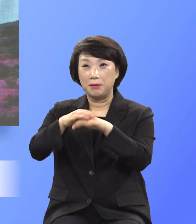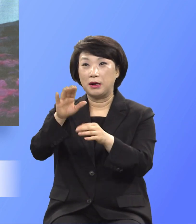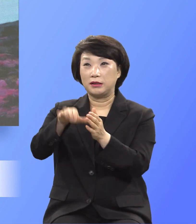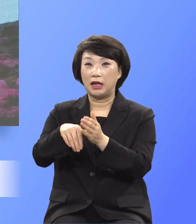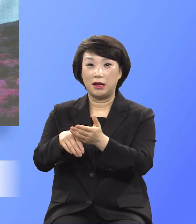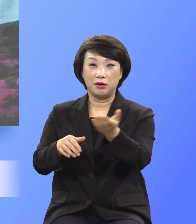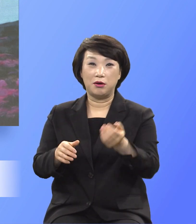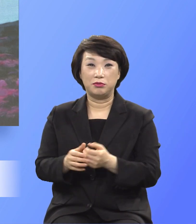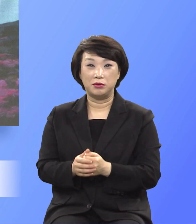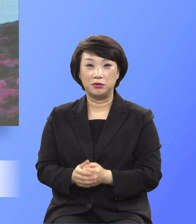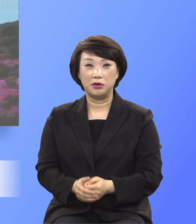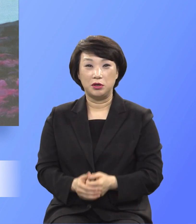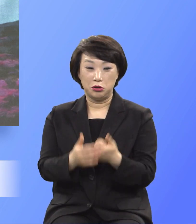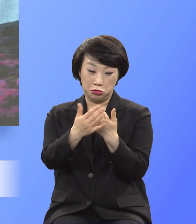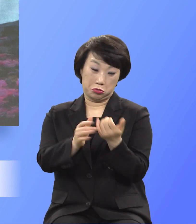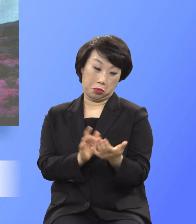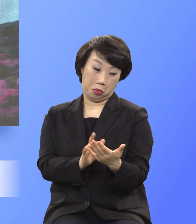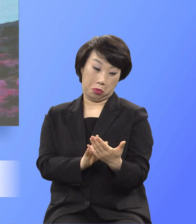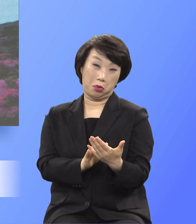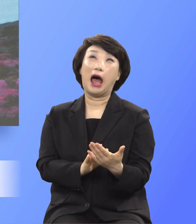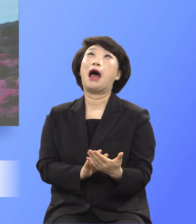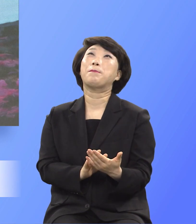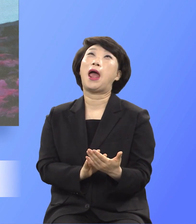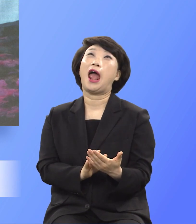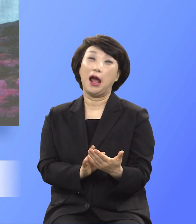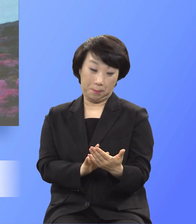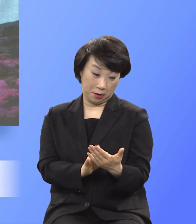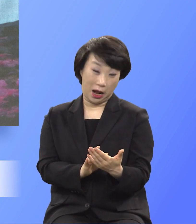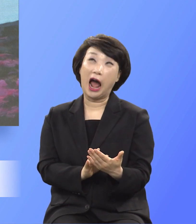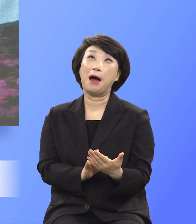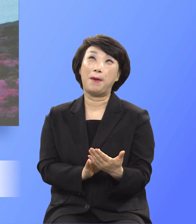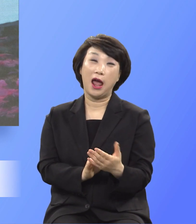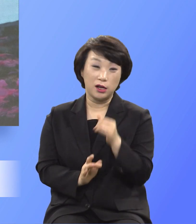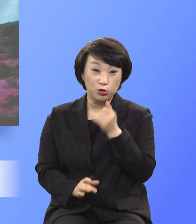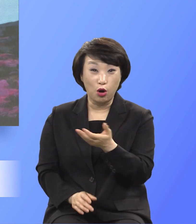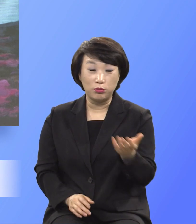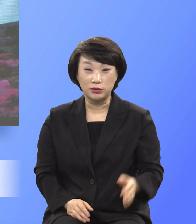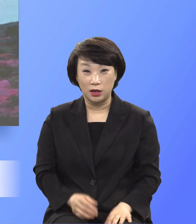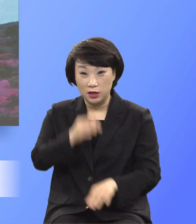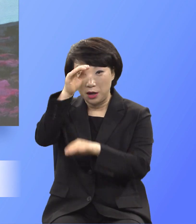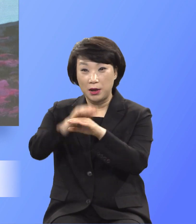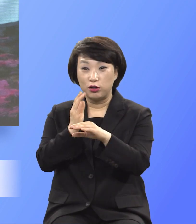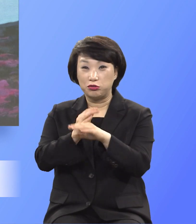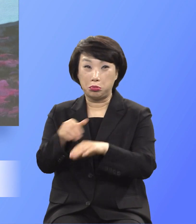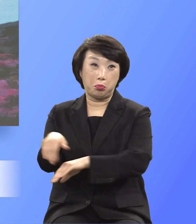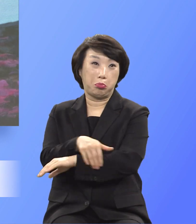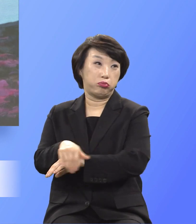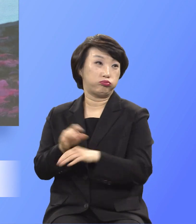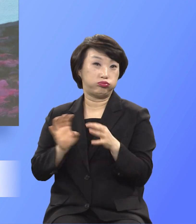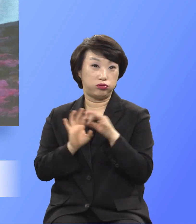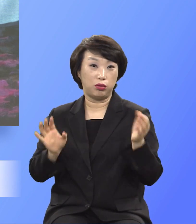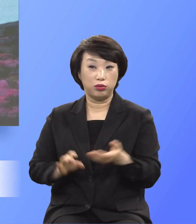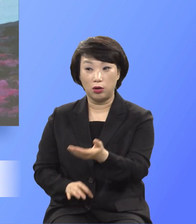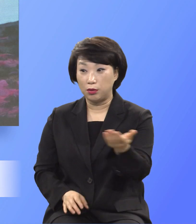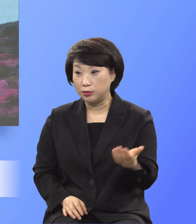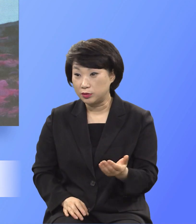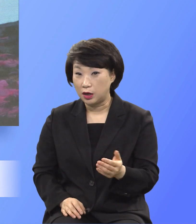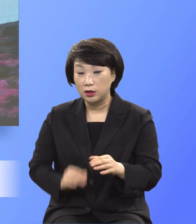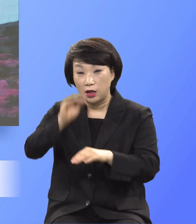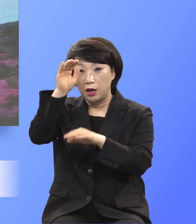유튜브에도 괜찮고 예배 시간에 왔다 갔다 해도 상관없고 예배 시간에 나를